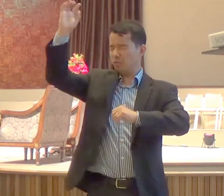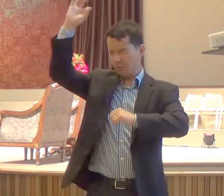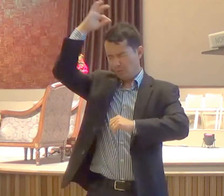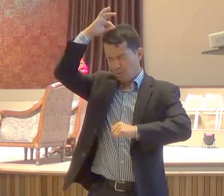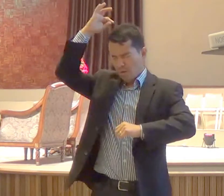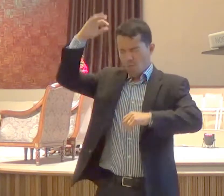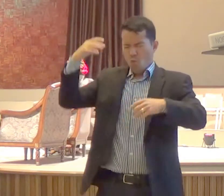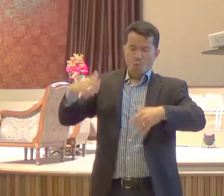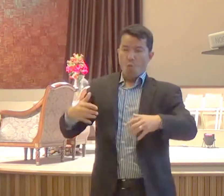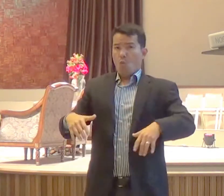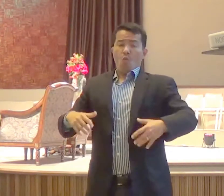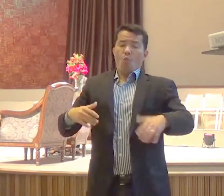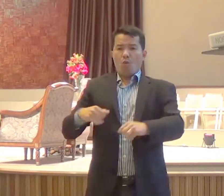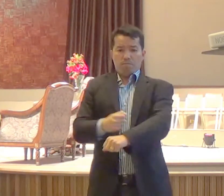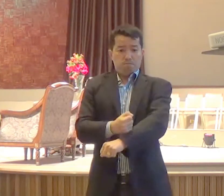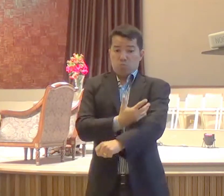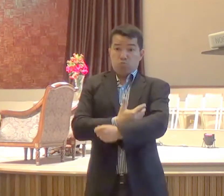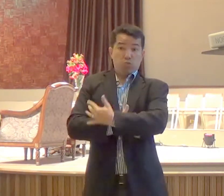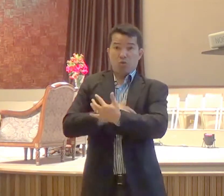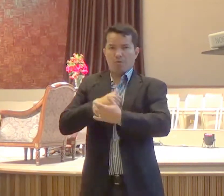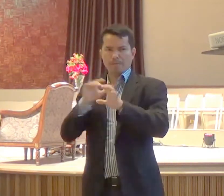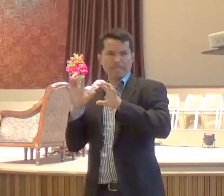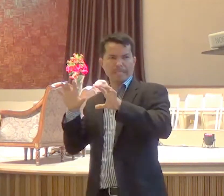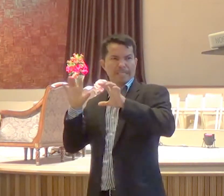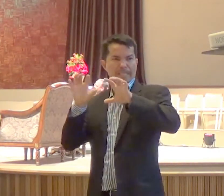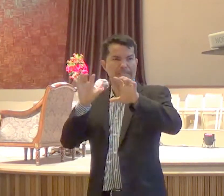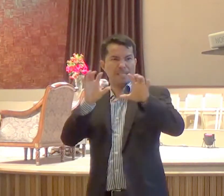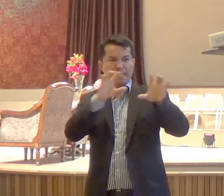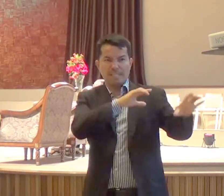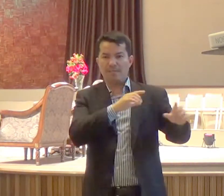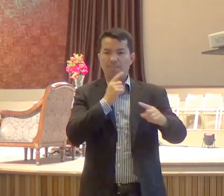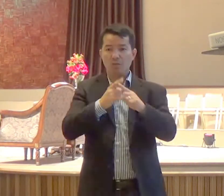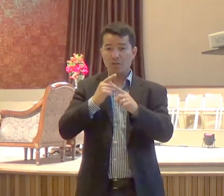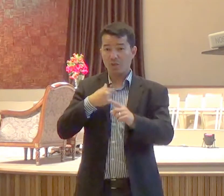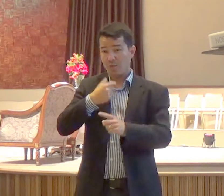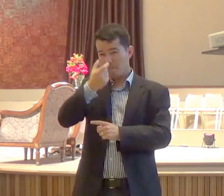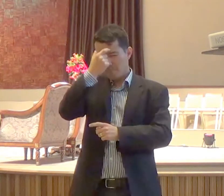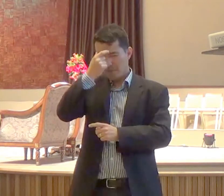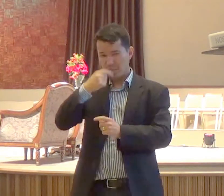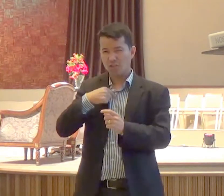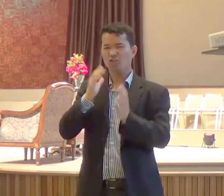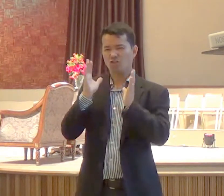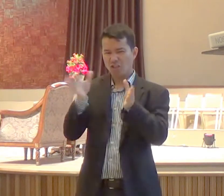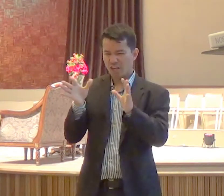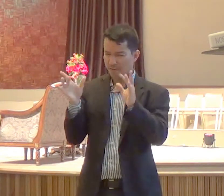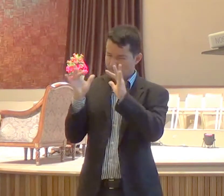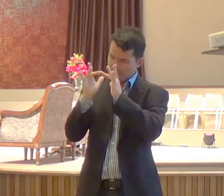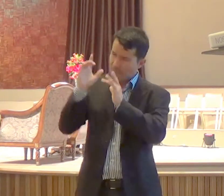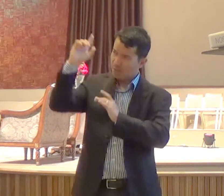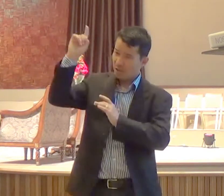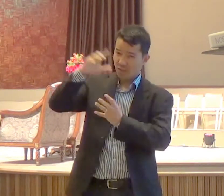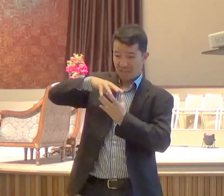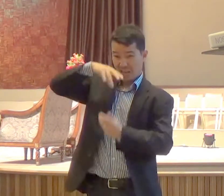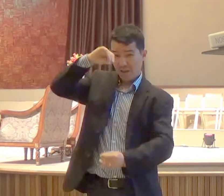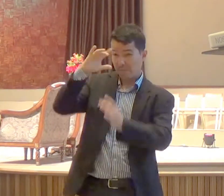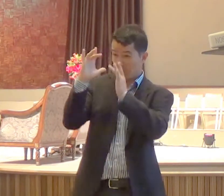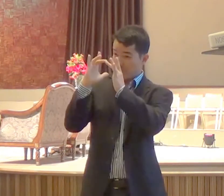a obra de Deus alcança a minha mente, mas alcança a minha alma, alcança a maneira que eu penso, mas alcança o meu